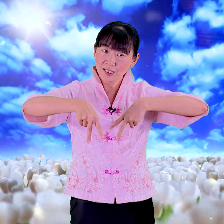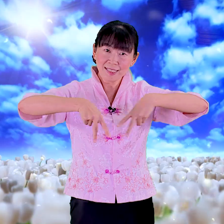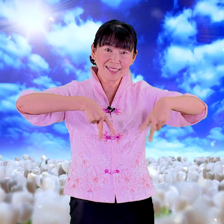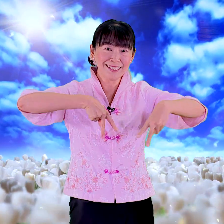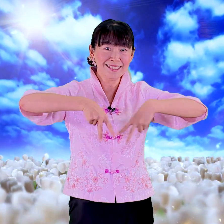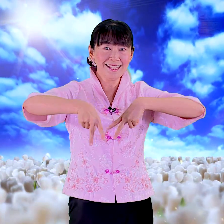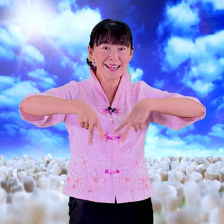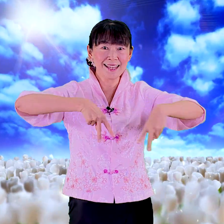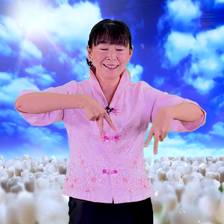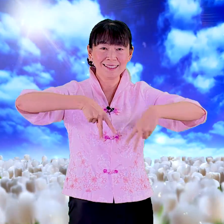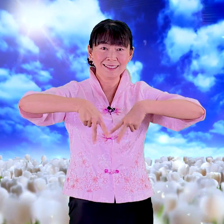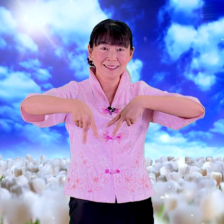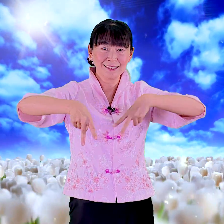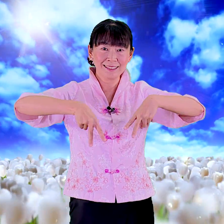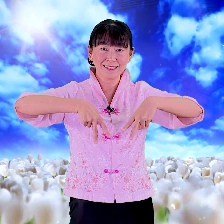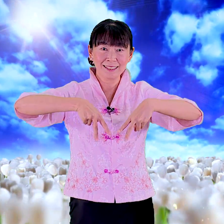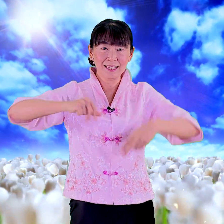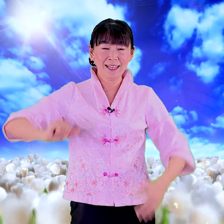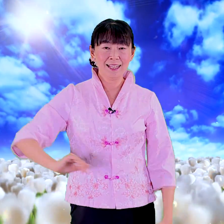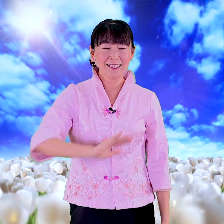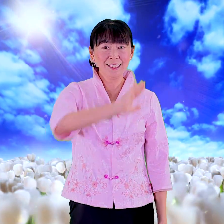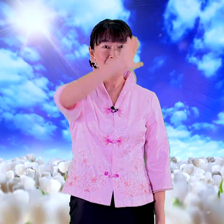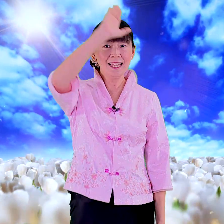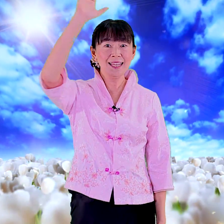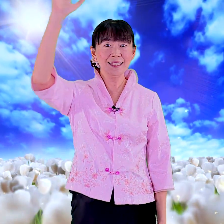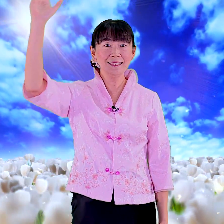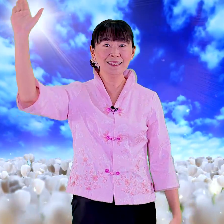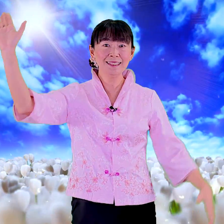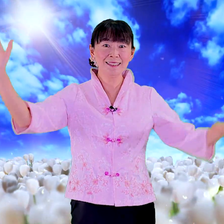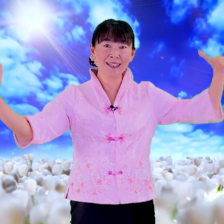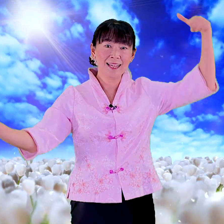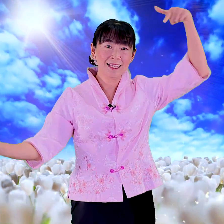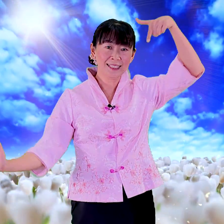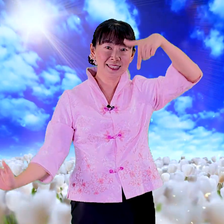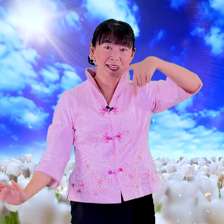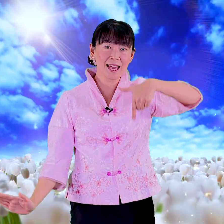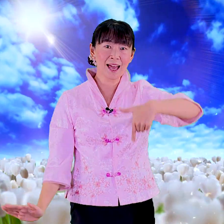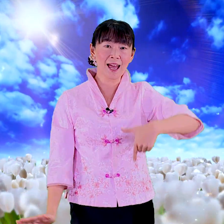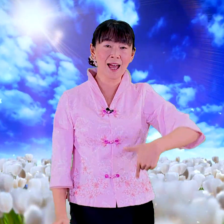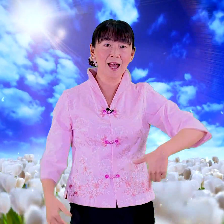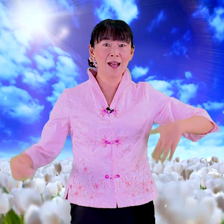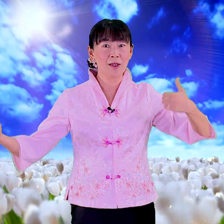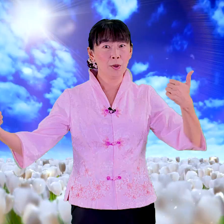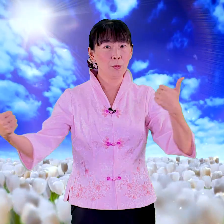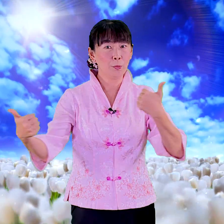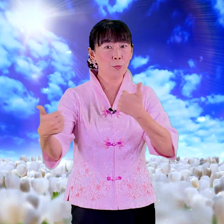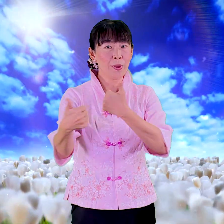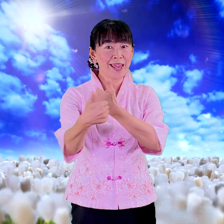行业天下为